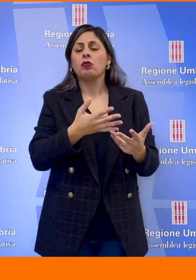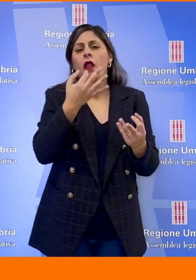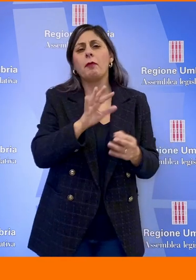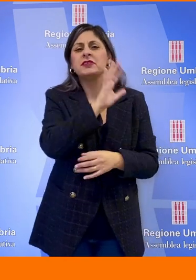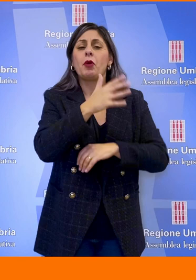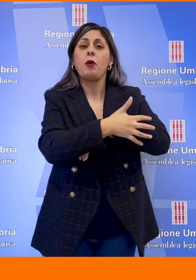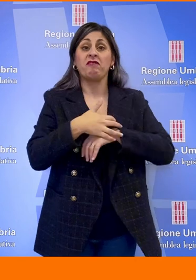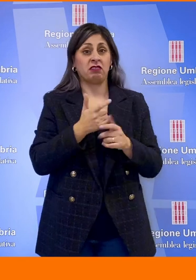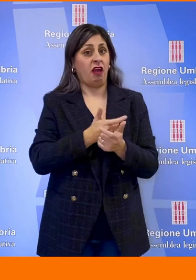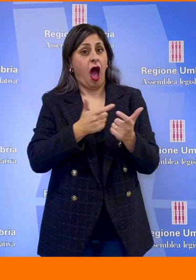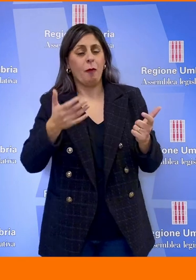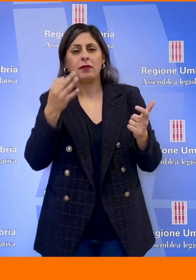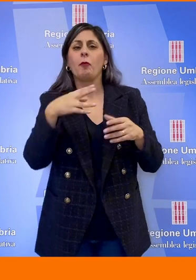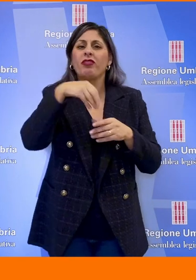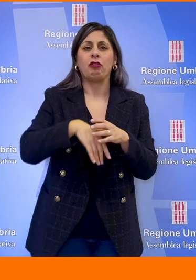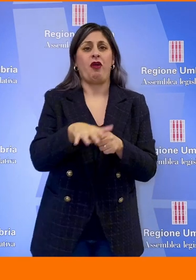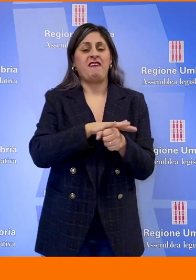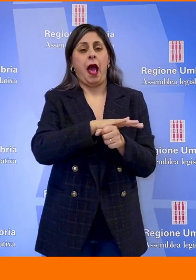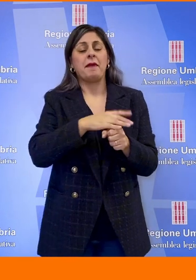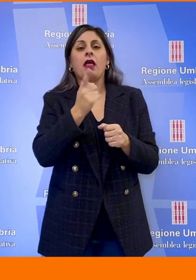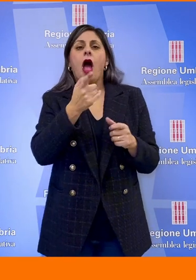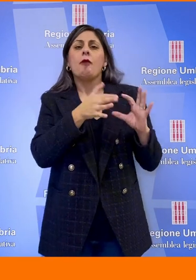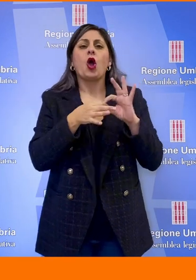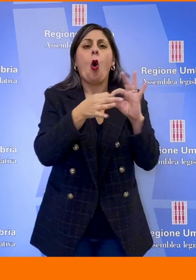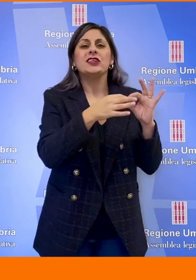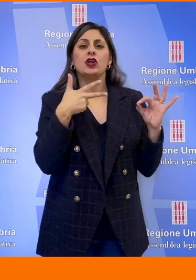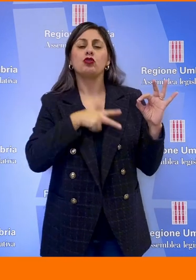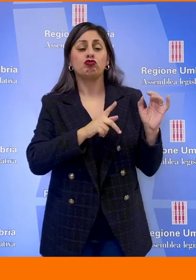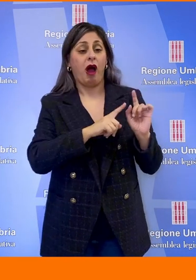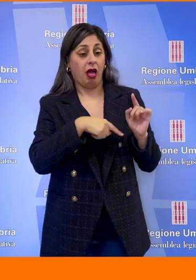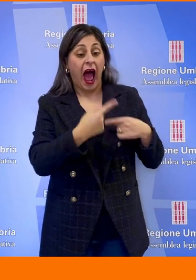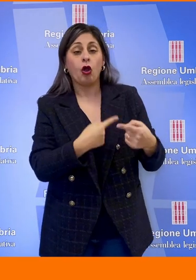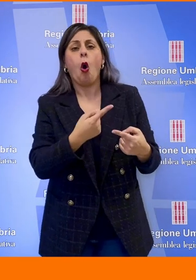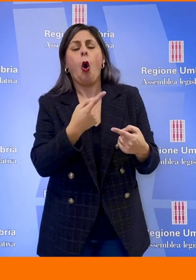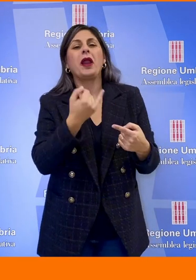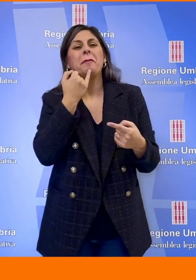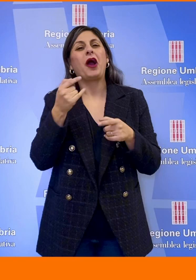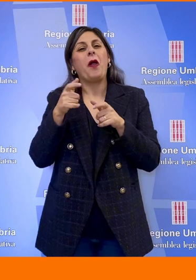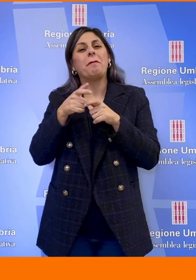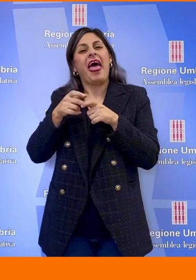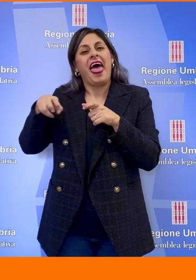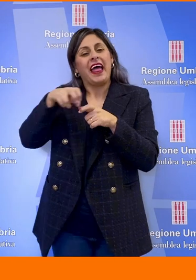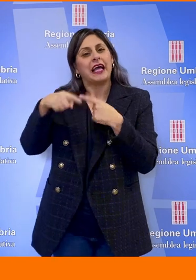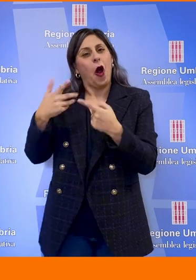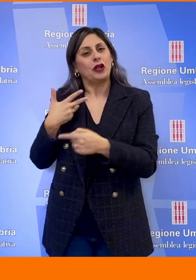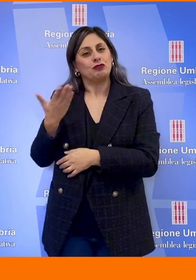all'interno delle famiglie. Quella coesione sociale che ancora oggi resiste nei piccoli borghi che però a causa anche di politiche,